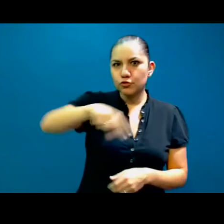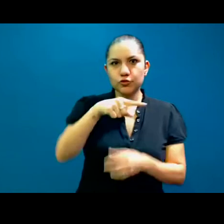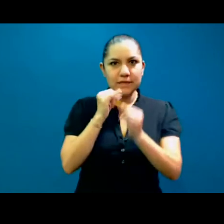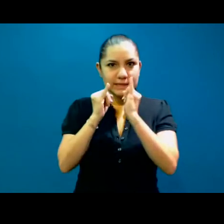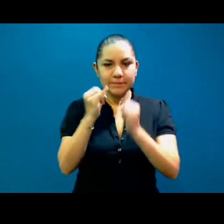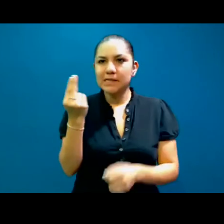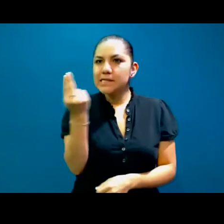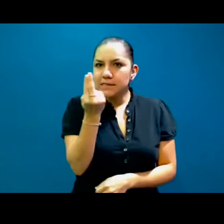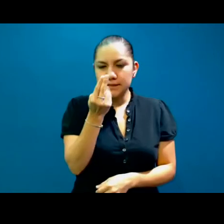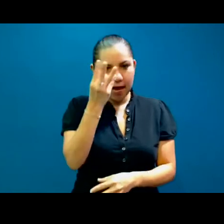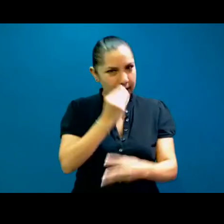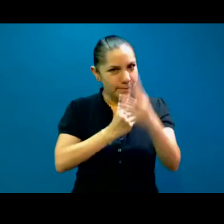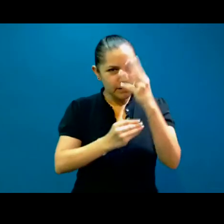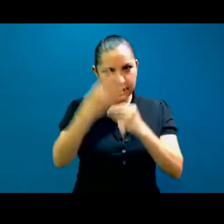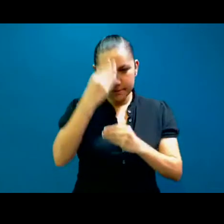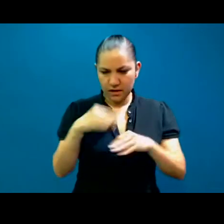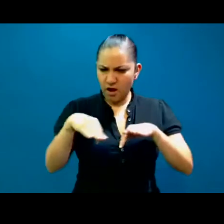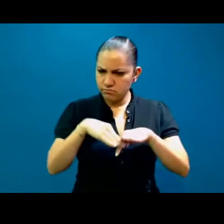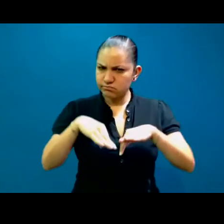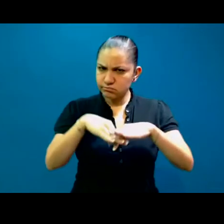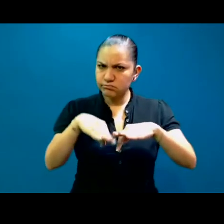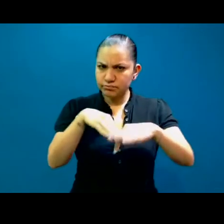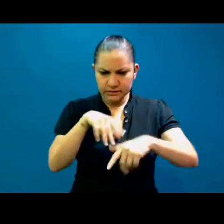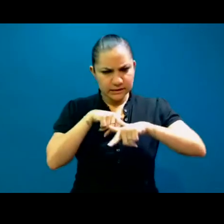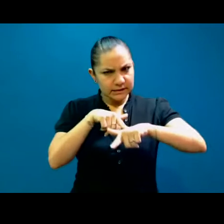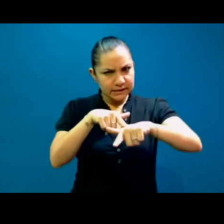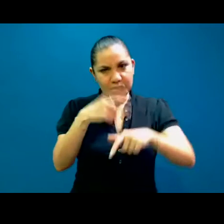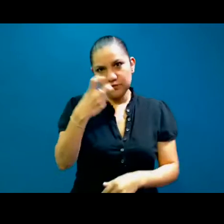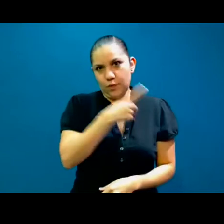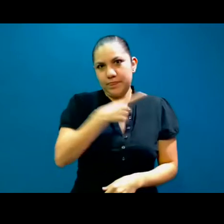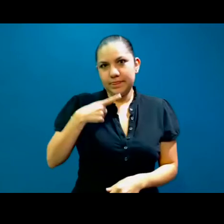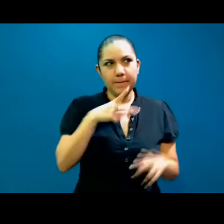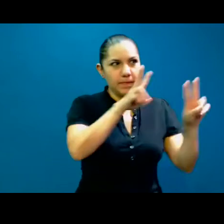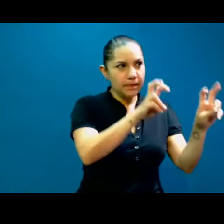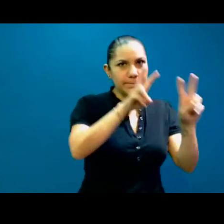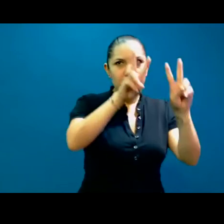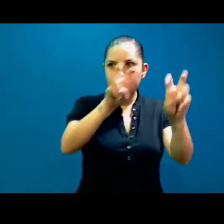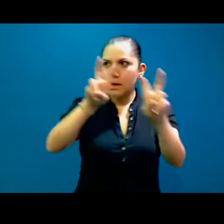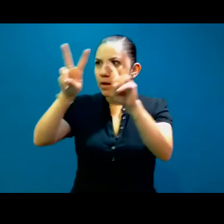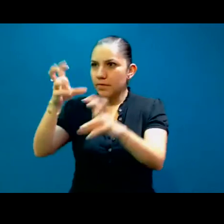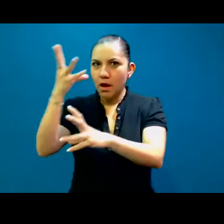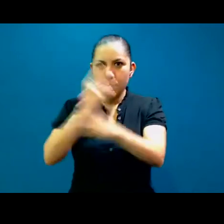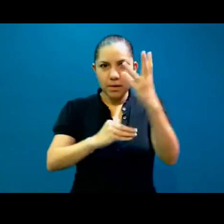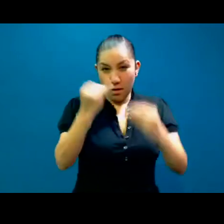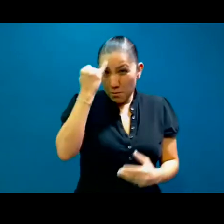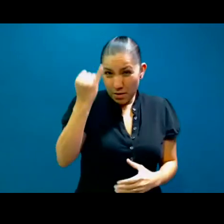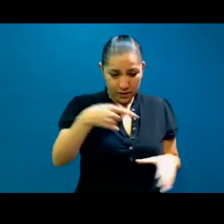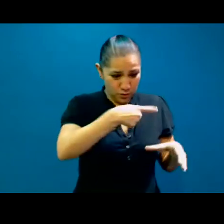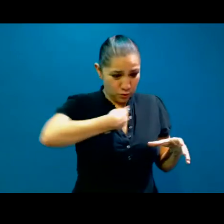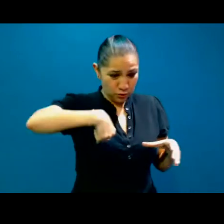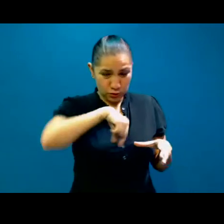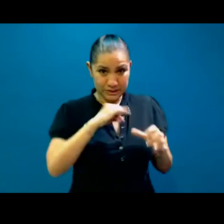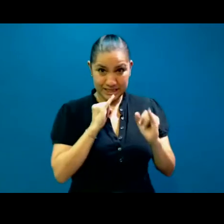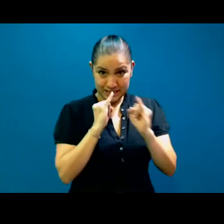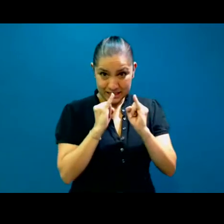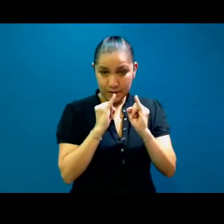nosotros estamos empapándonos en todas las profesiones que existen. Imagínense el universo tan gigantesco que esto es. En vocabularios que están